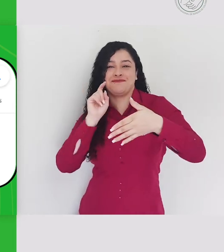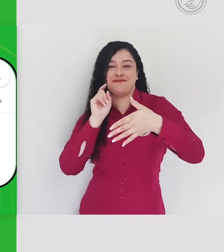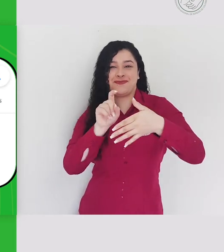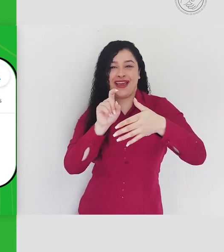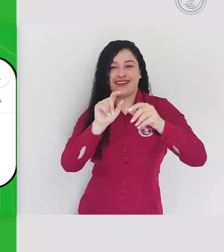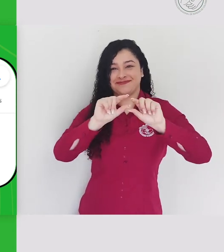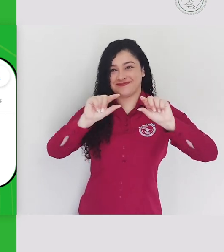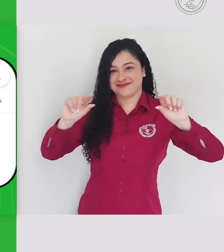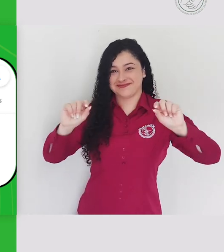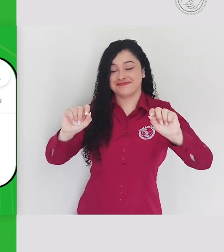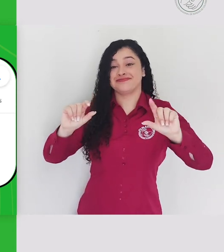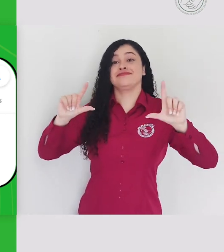que diga FENASCOL.